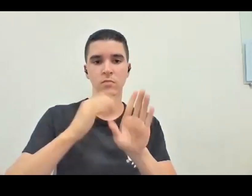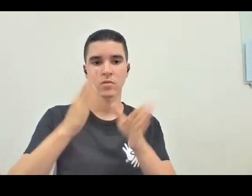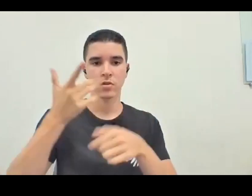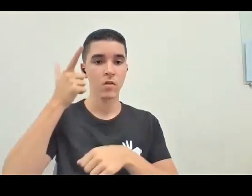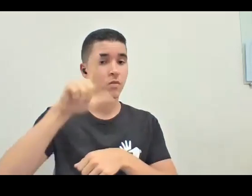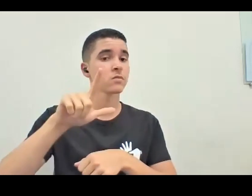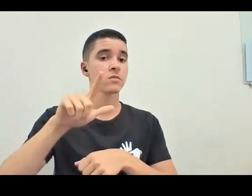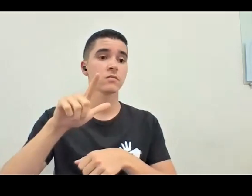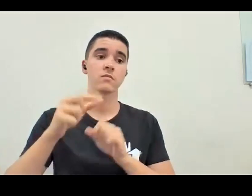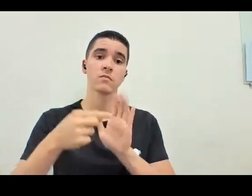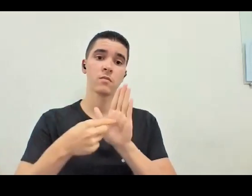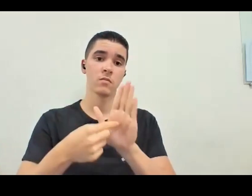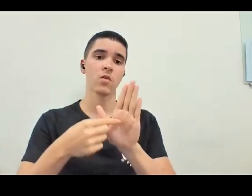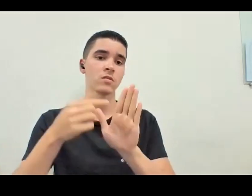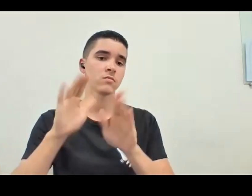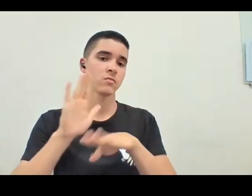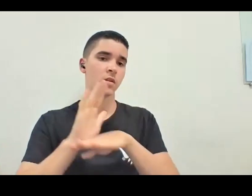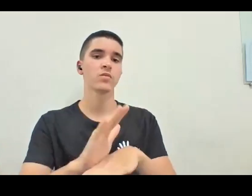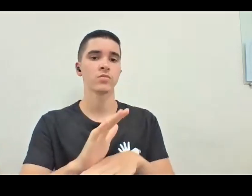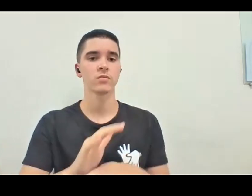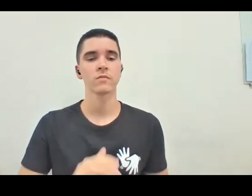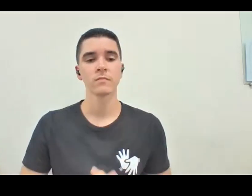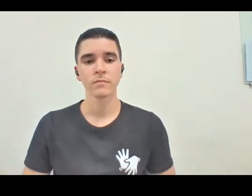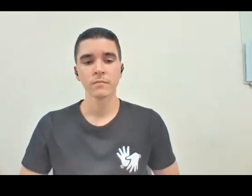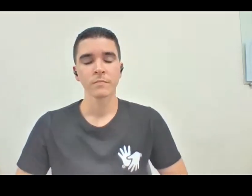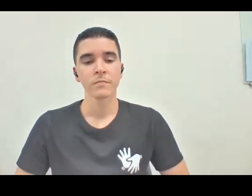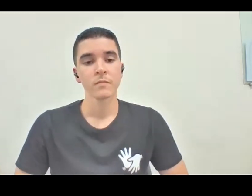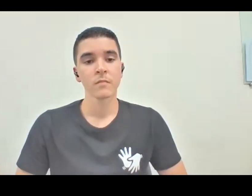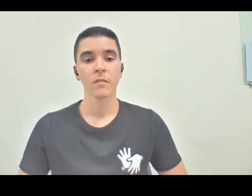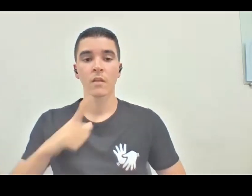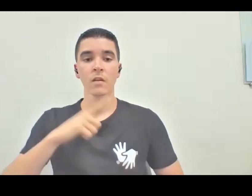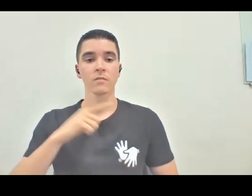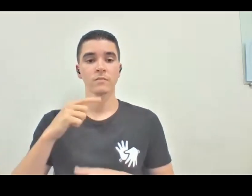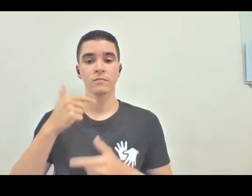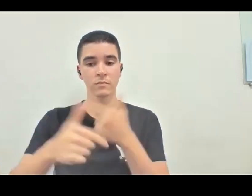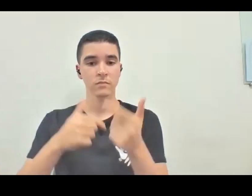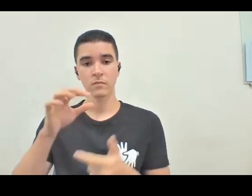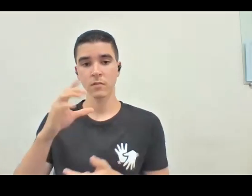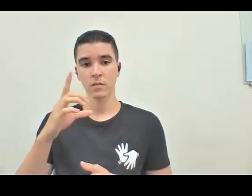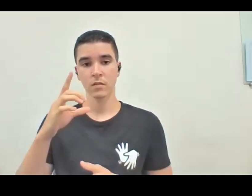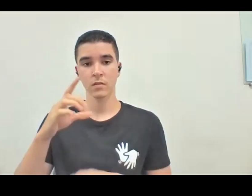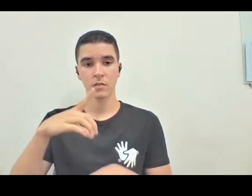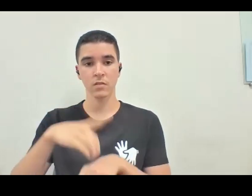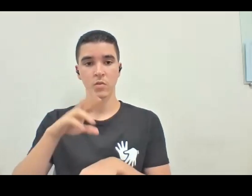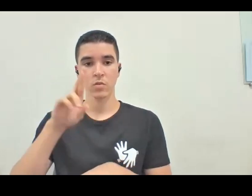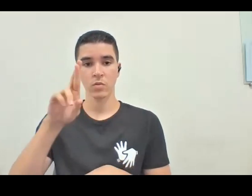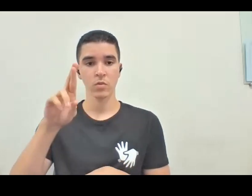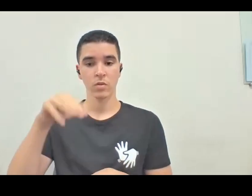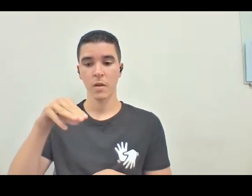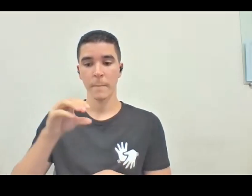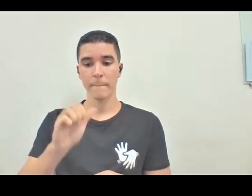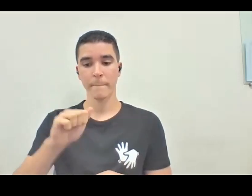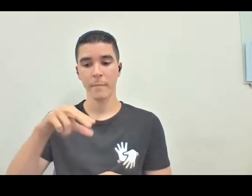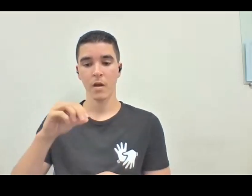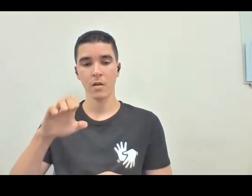sentido, Viviane, tem um trabalho que a Vera, a Dra. Vera Santiago, junto com a Eliana Franco, elas acabaram de